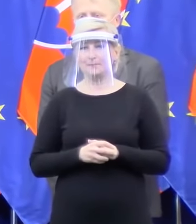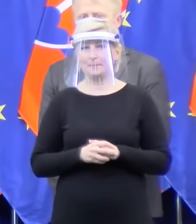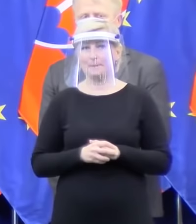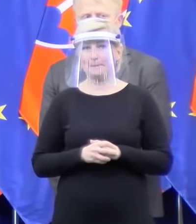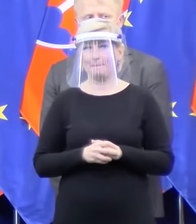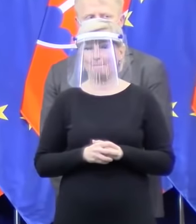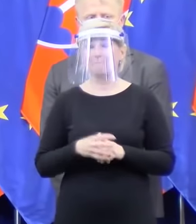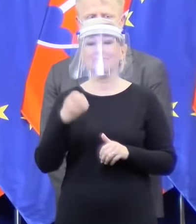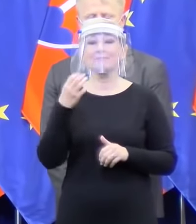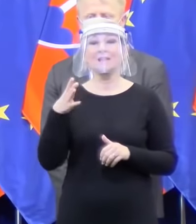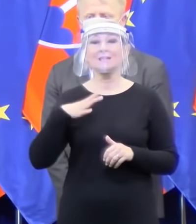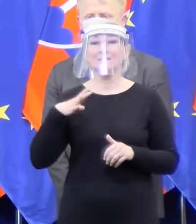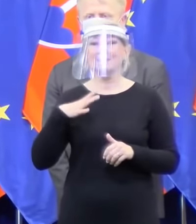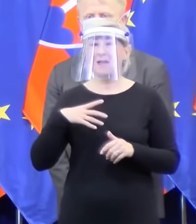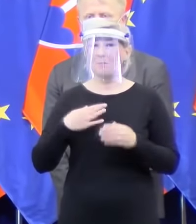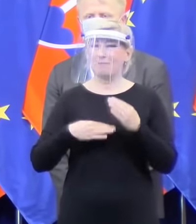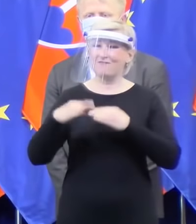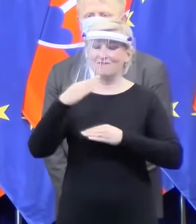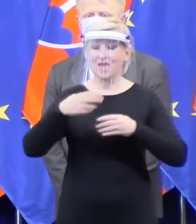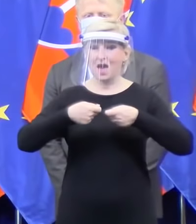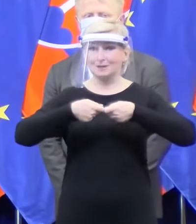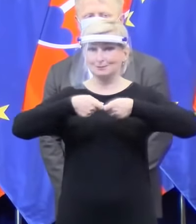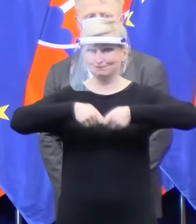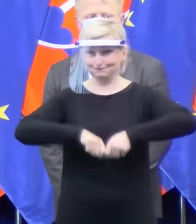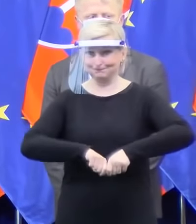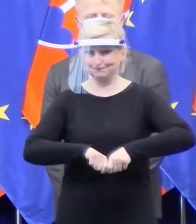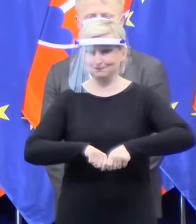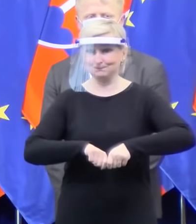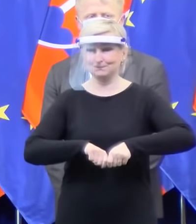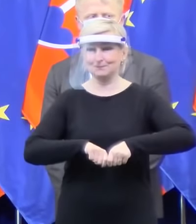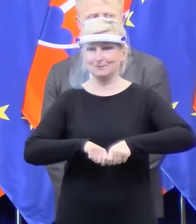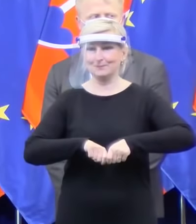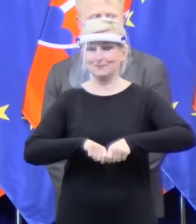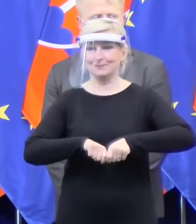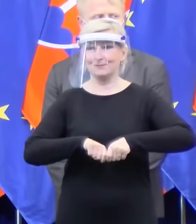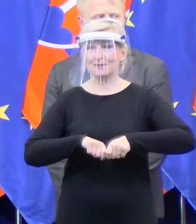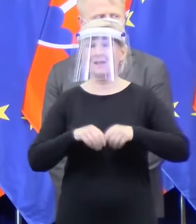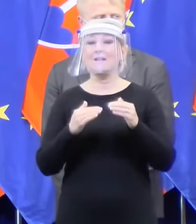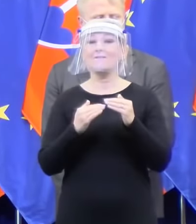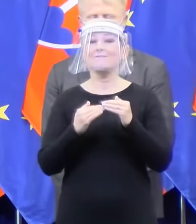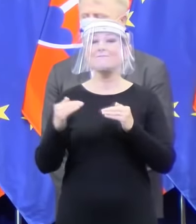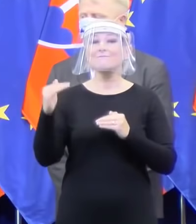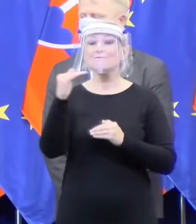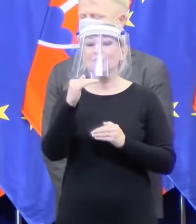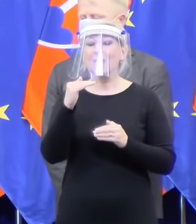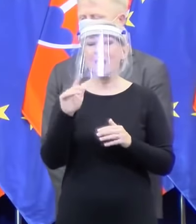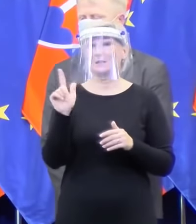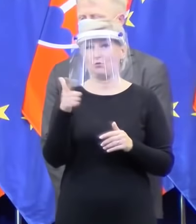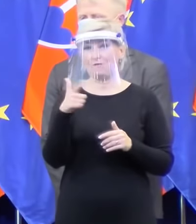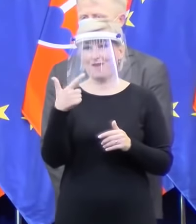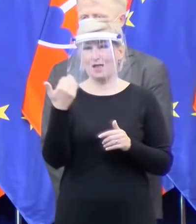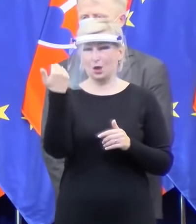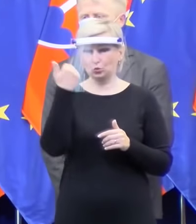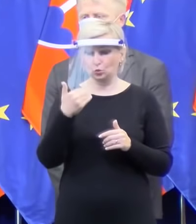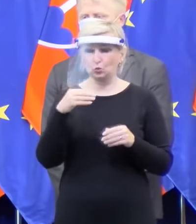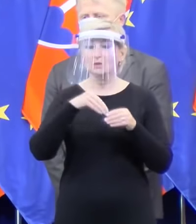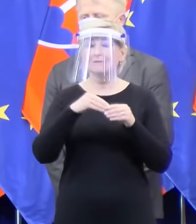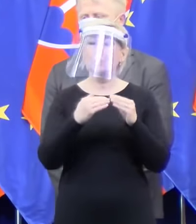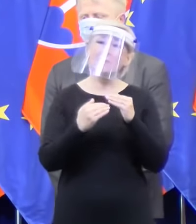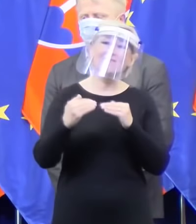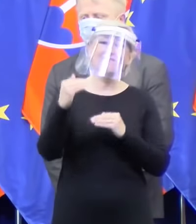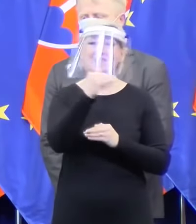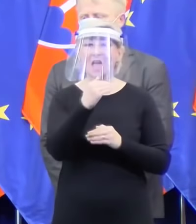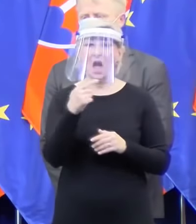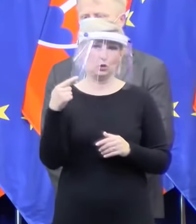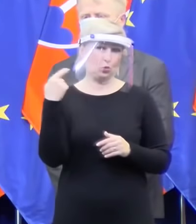podrobnejšie, tak je väčšina z týchto 12 ľudí je 9 mužov a 3